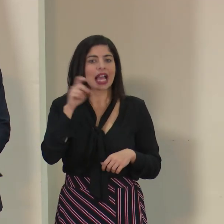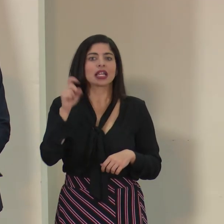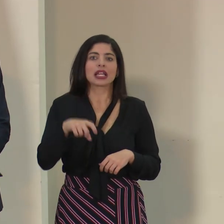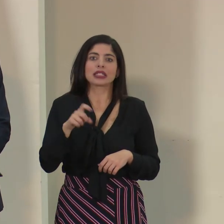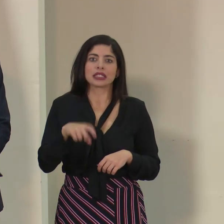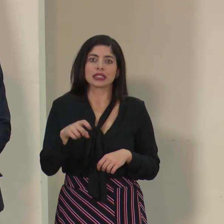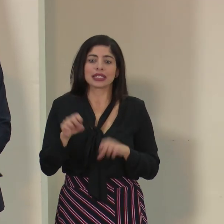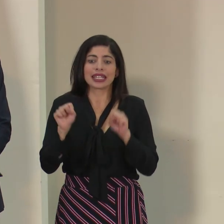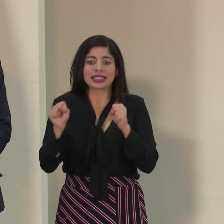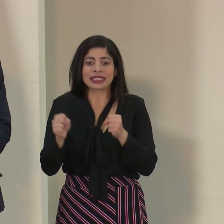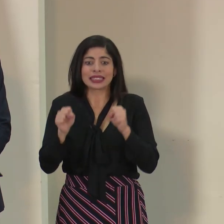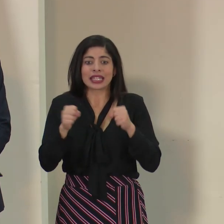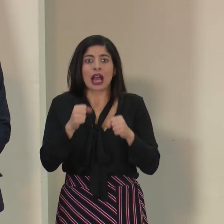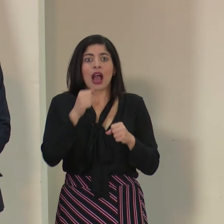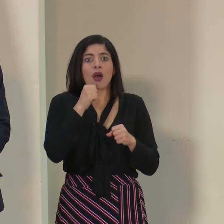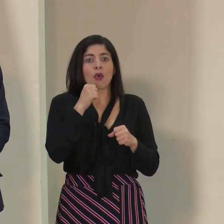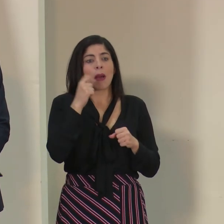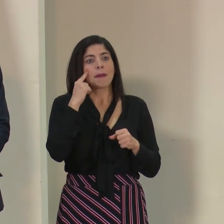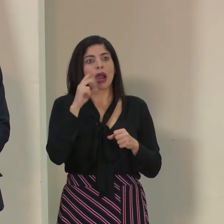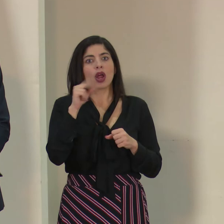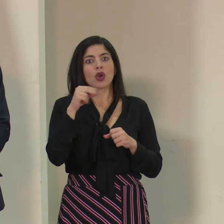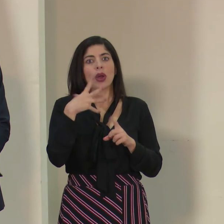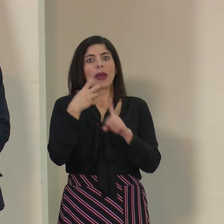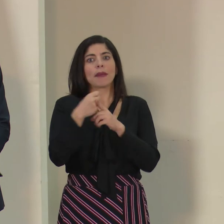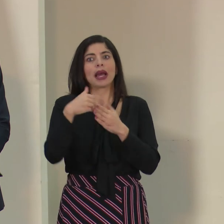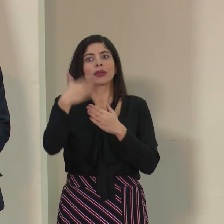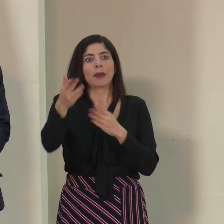hacer esos arrucinamientos para no haber impacto mayor.